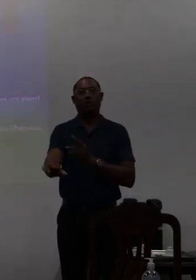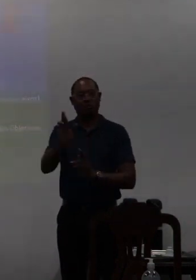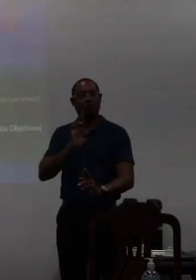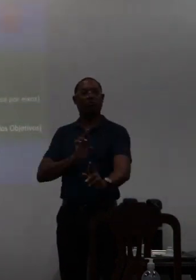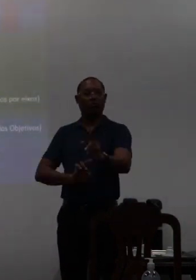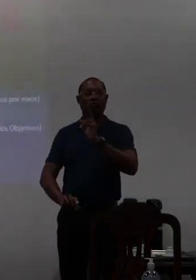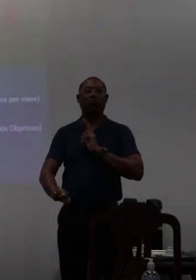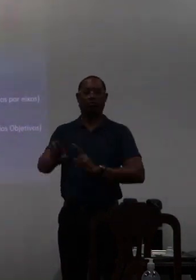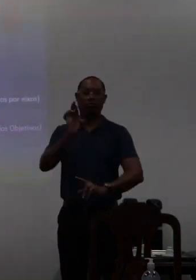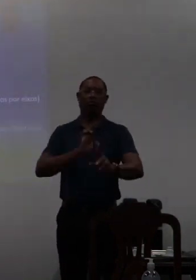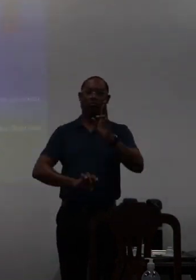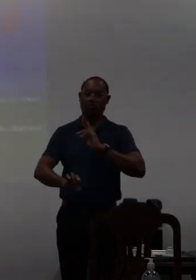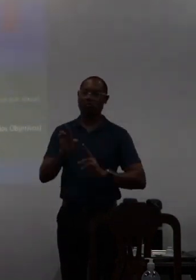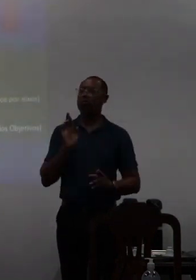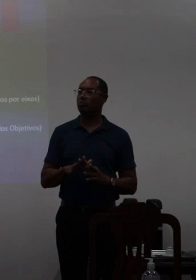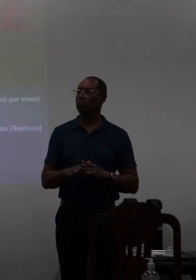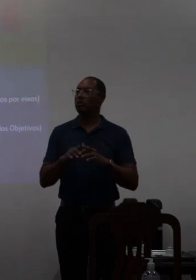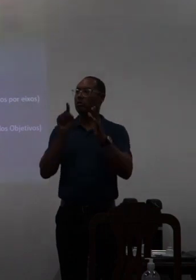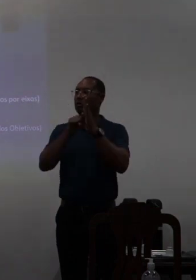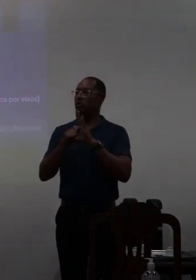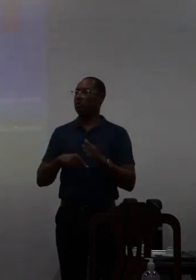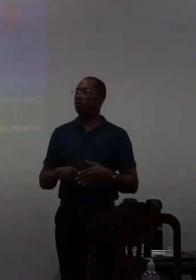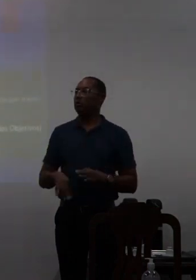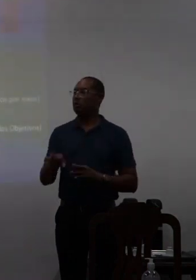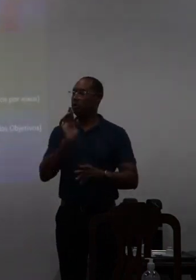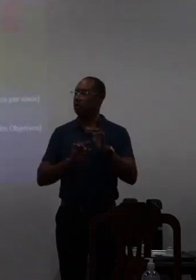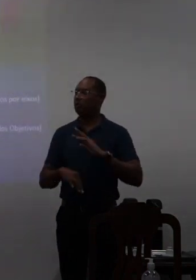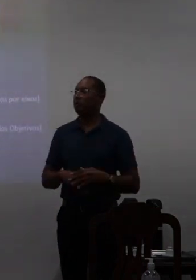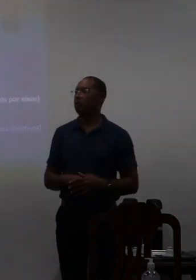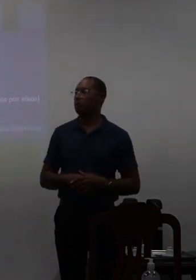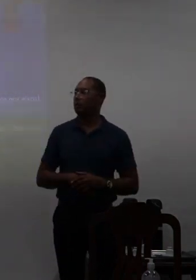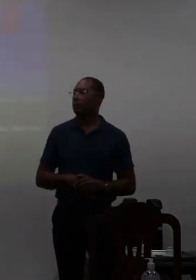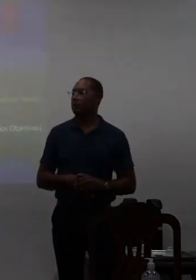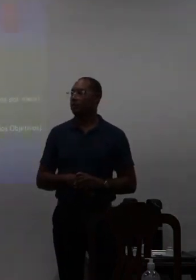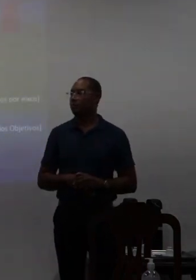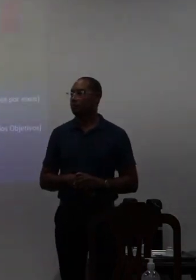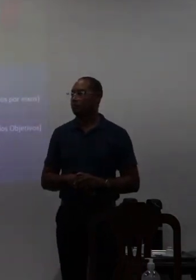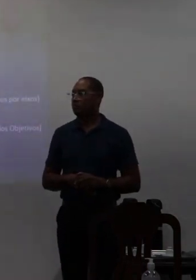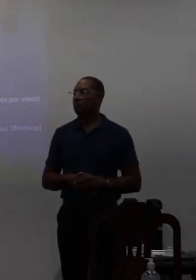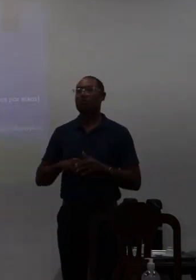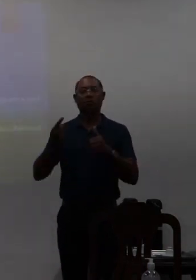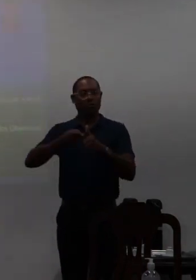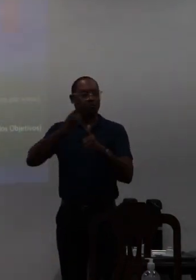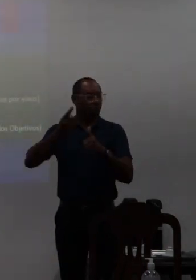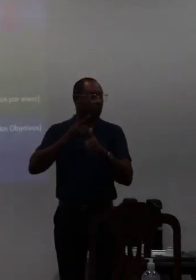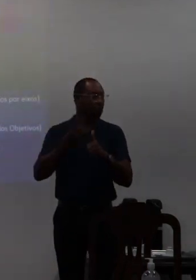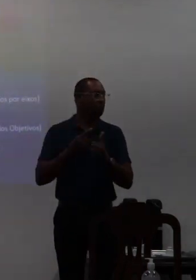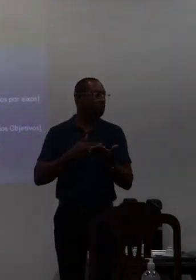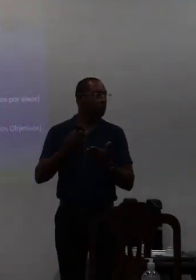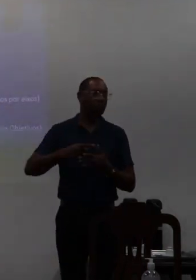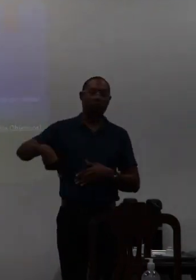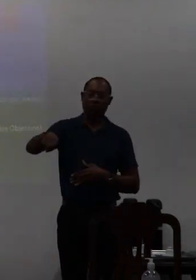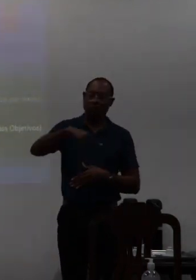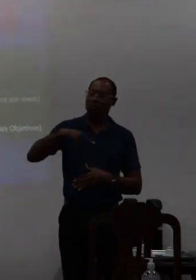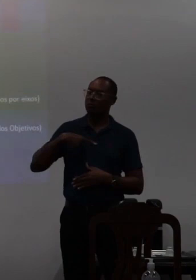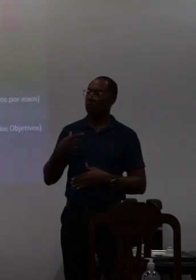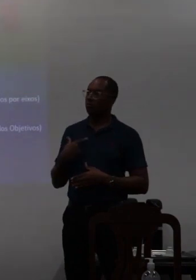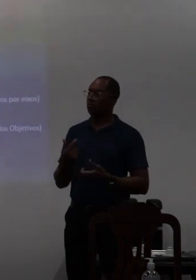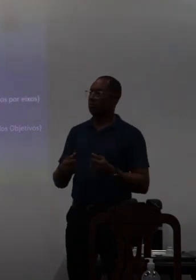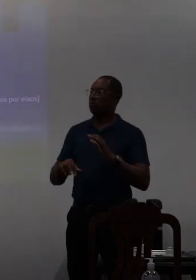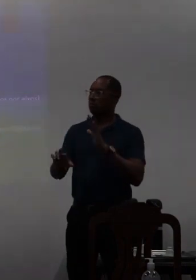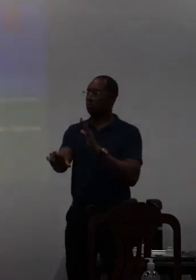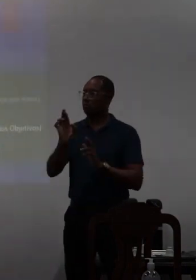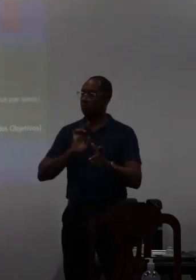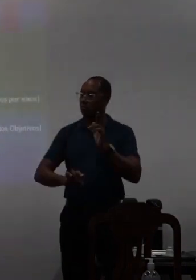indicações foram a partir dessas evolutivas então o primeiro momento nós recebemos essas